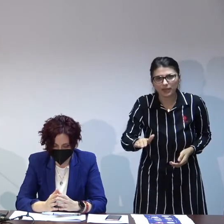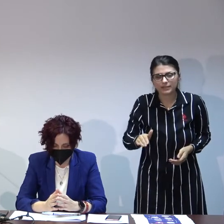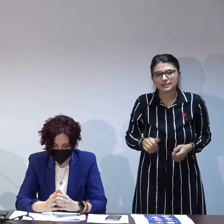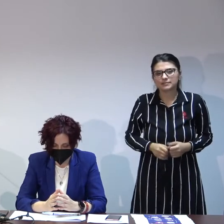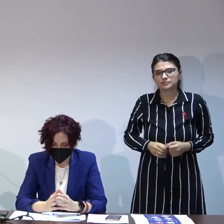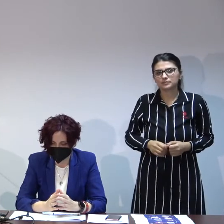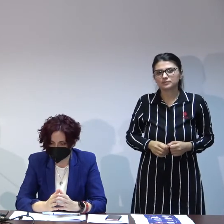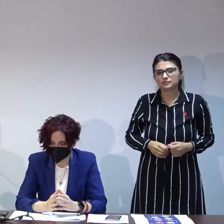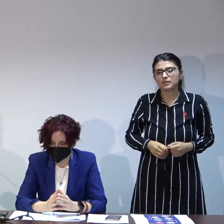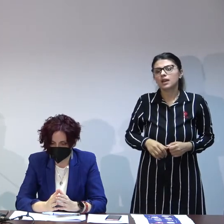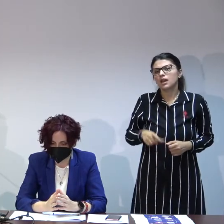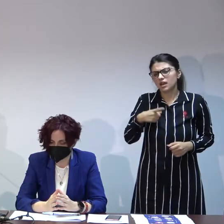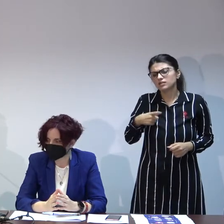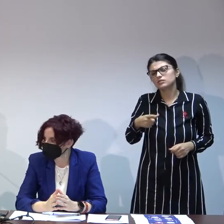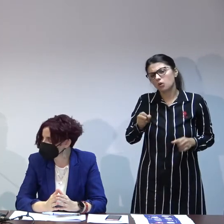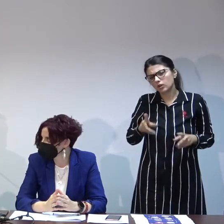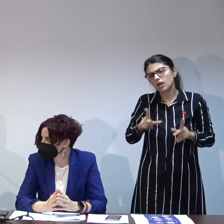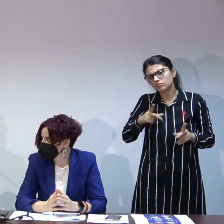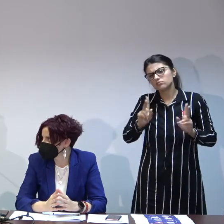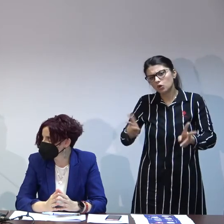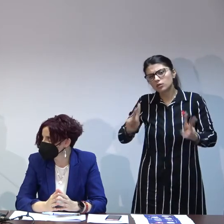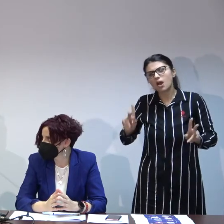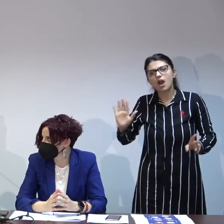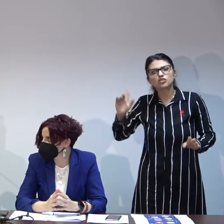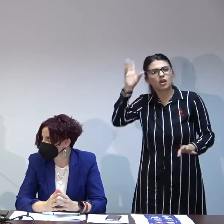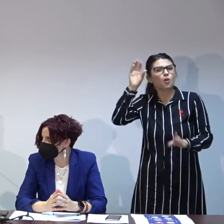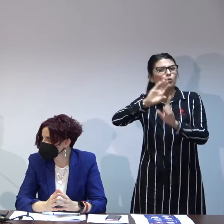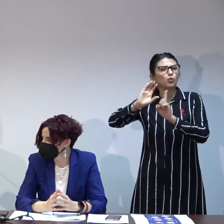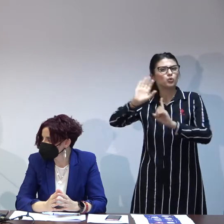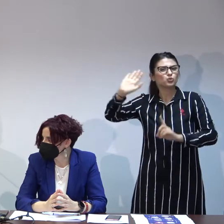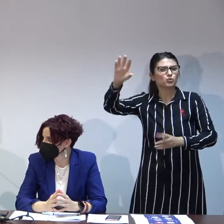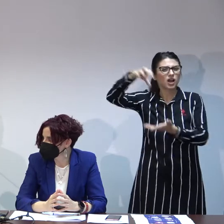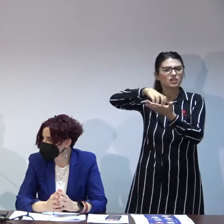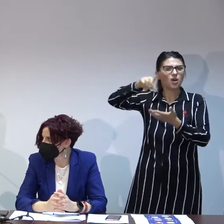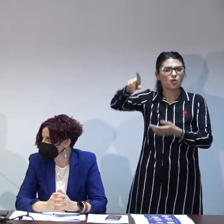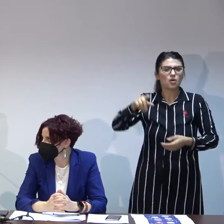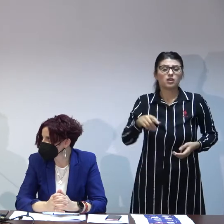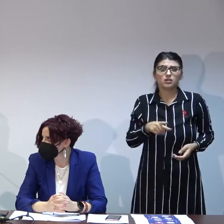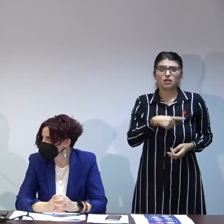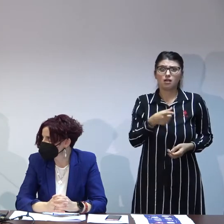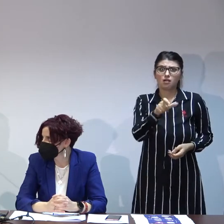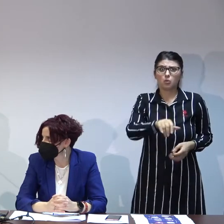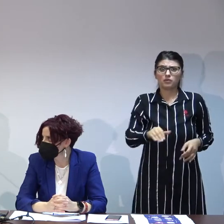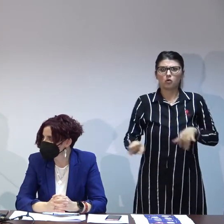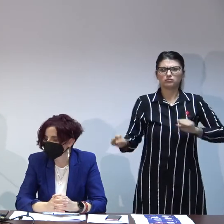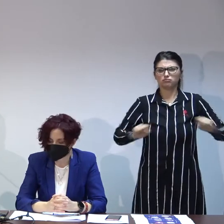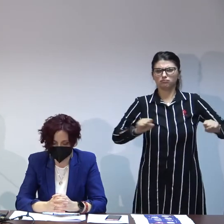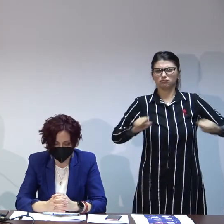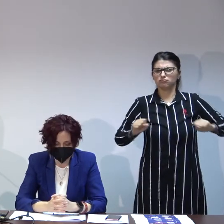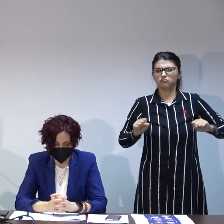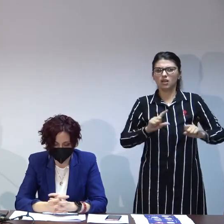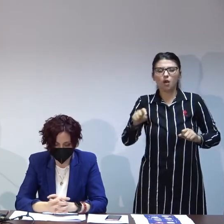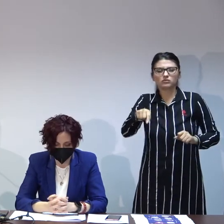de sens maternal foarte ok dar ăsta era cultura zonei ca să zic așa și el era foarte agitat din cauza asta în